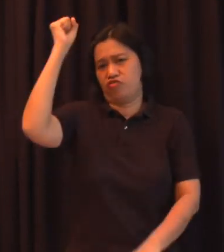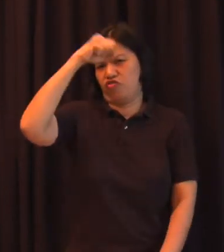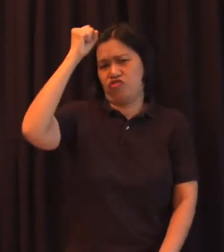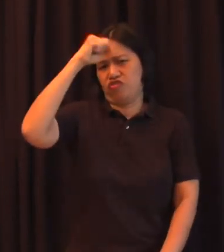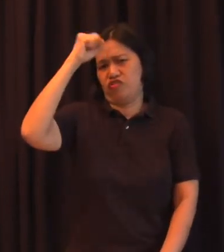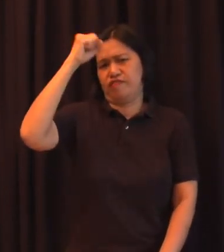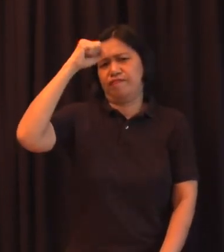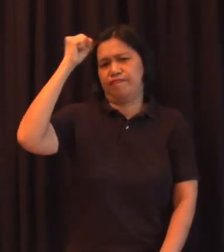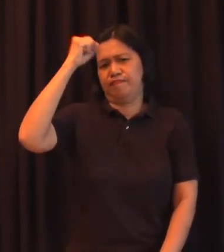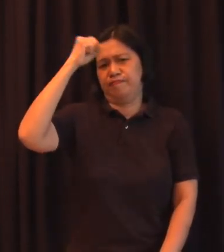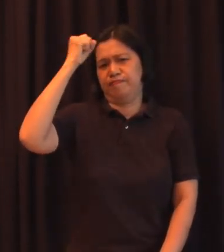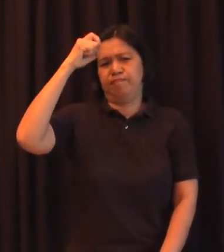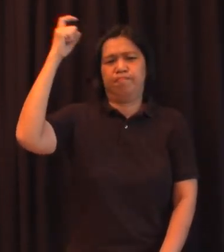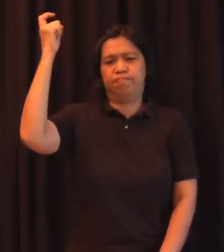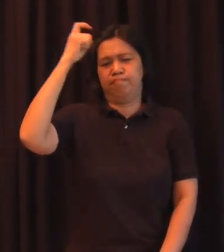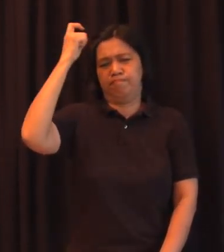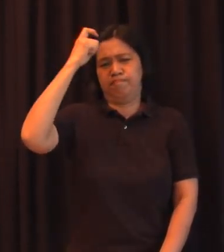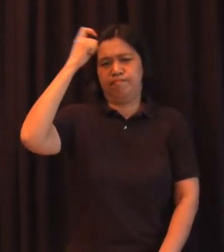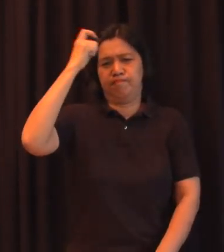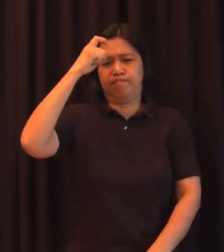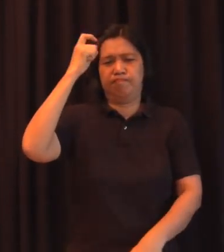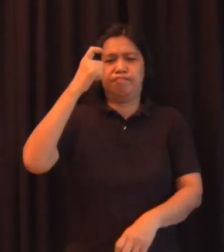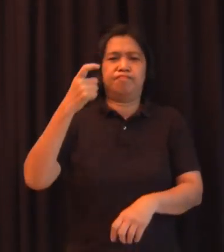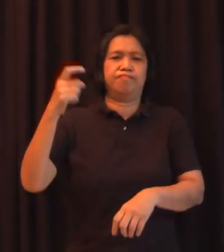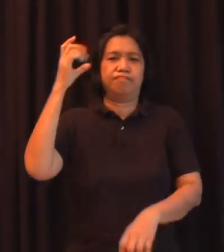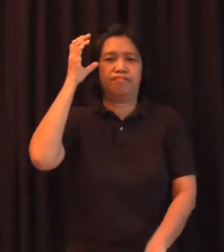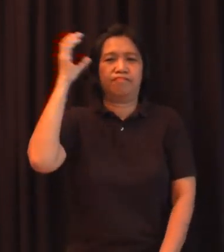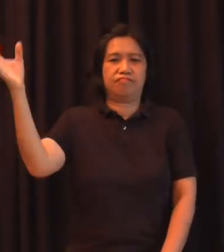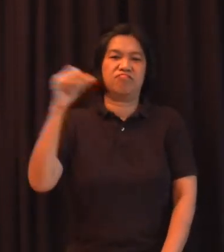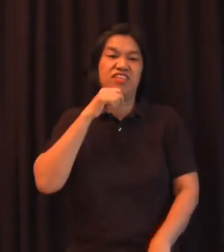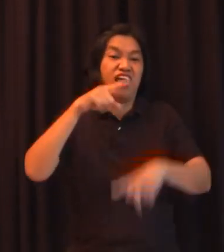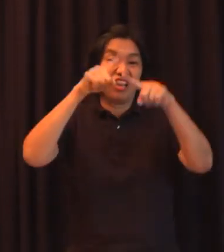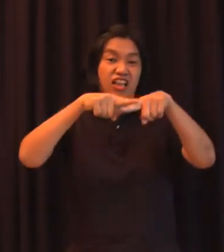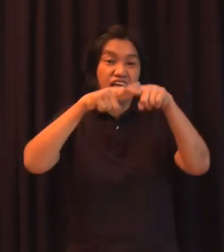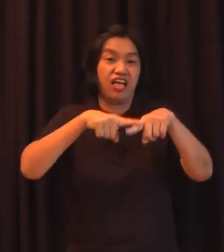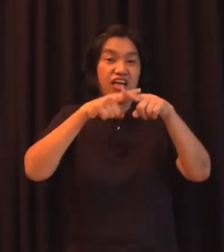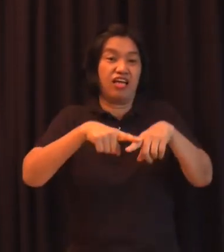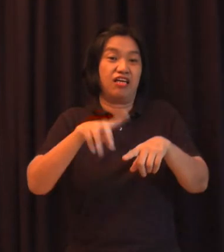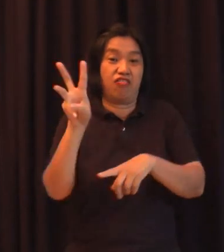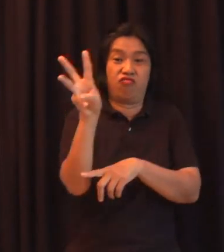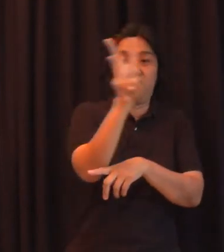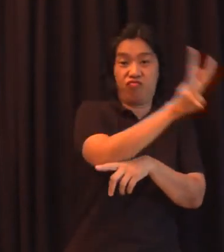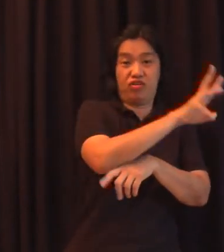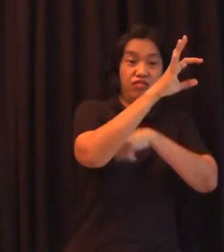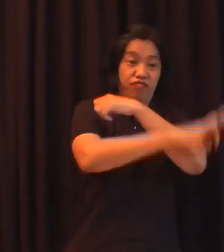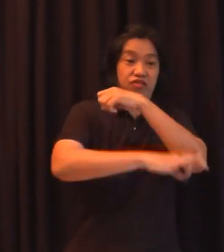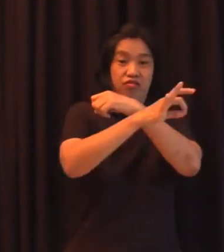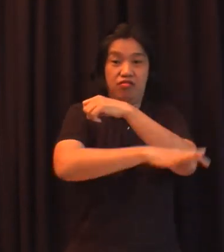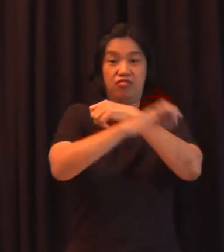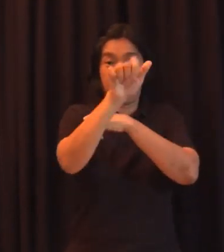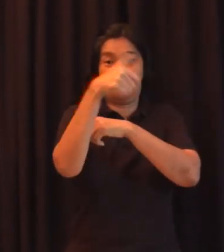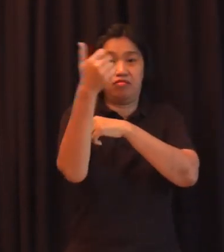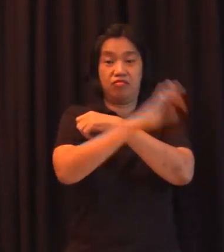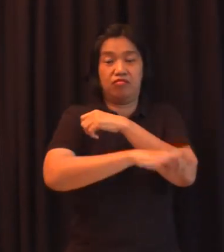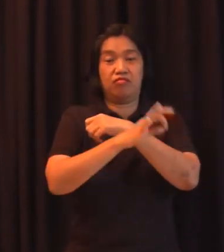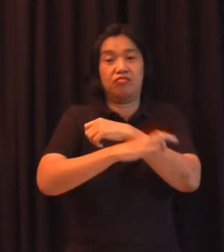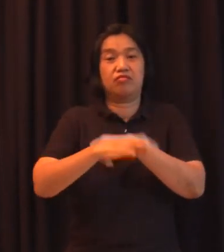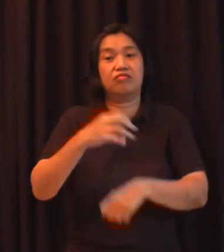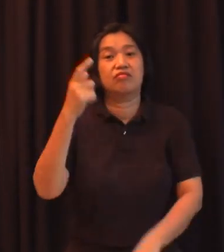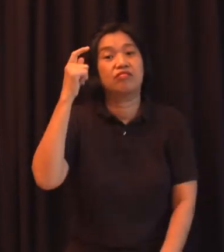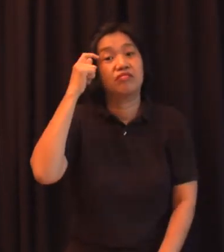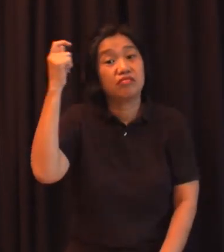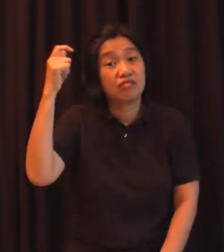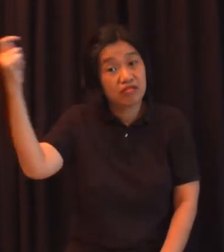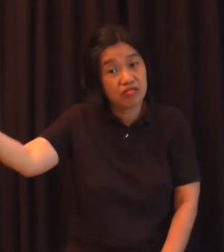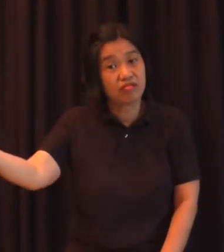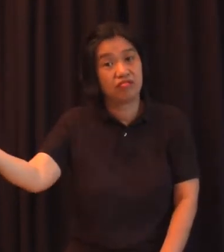umaasa sa mga kanluraning teorya kanluraning mga metodolohiya at konsepto kasi yun yung nangyayari